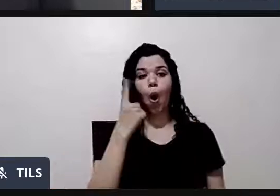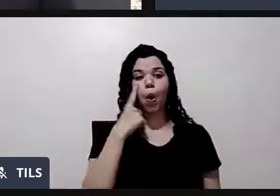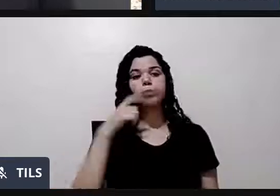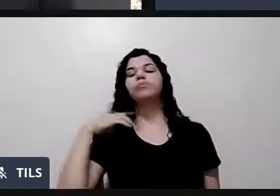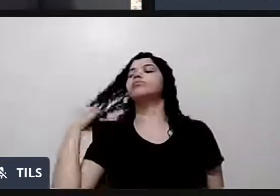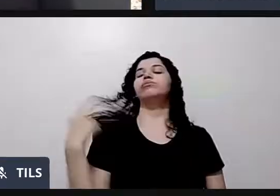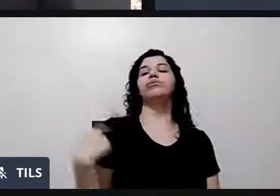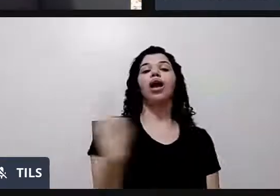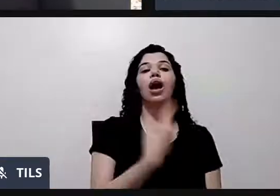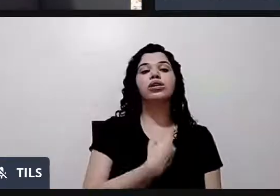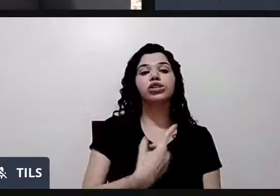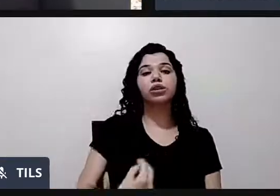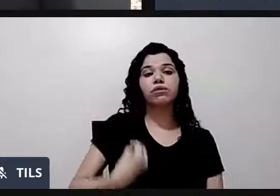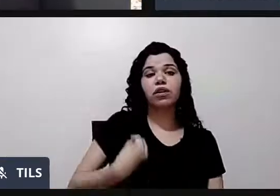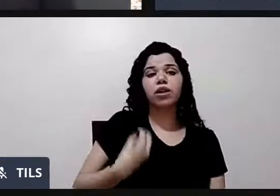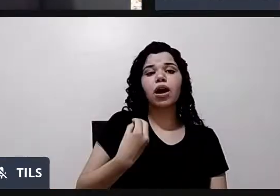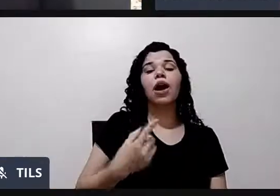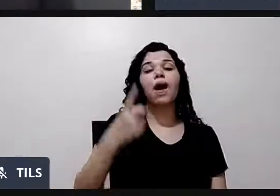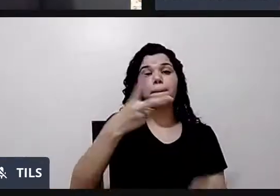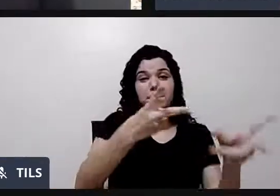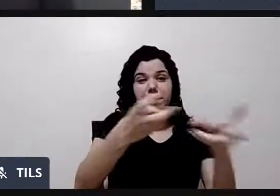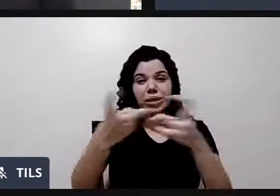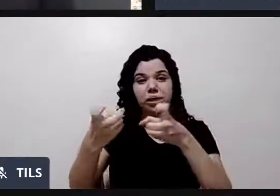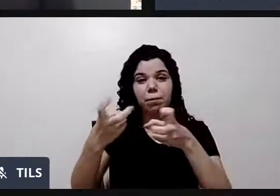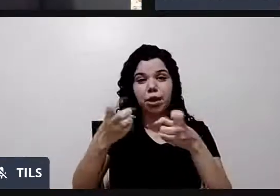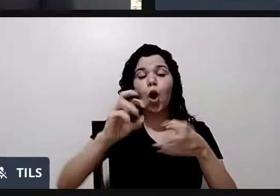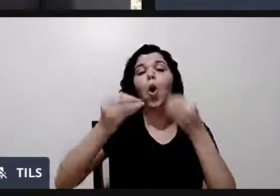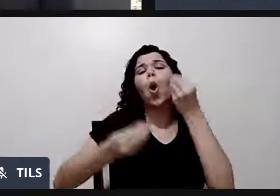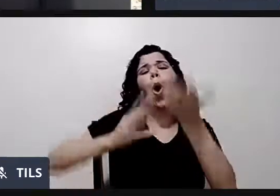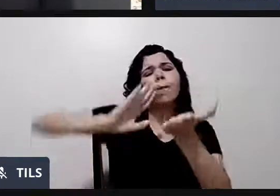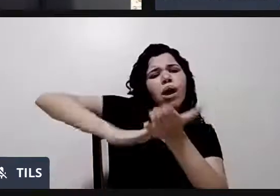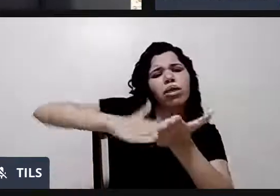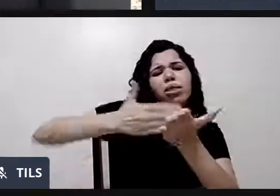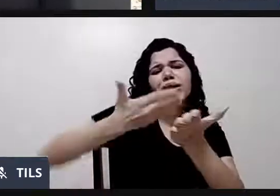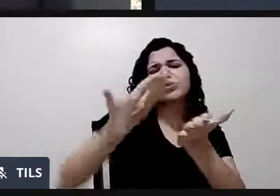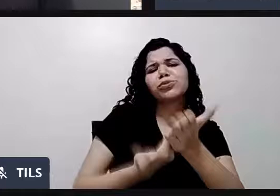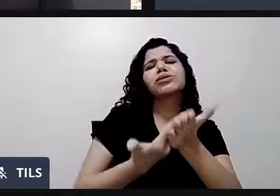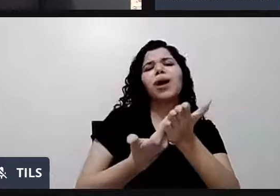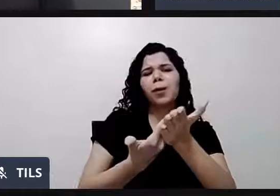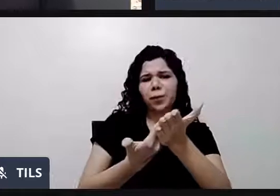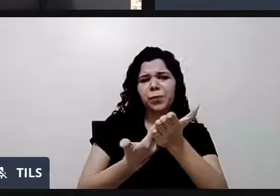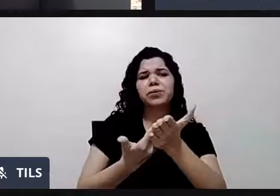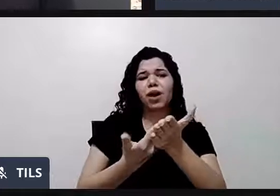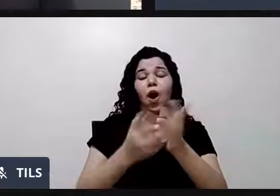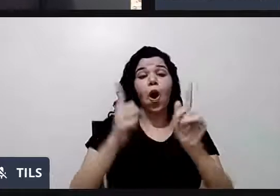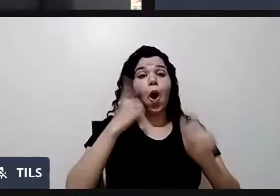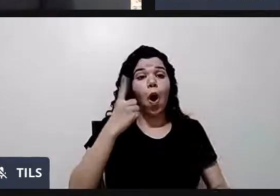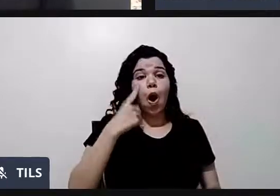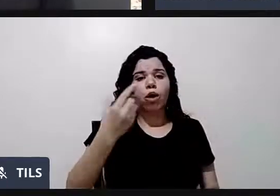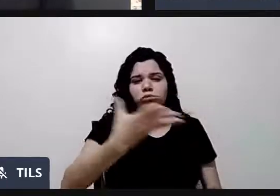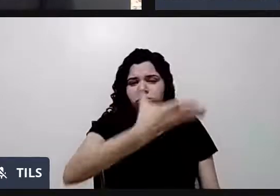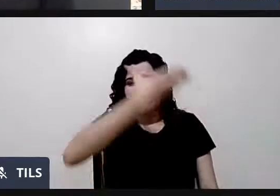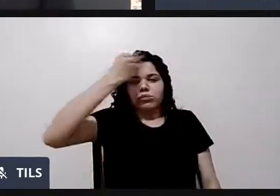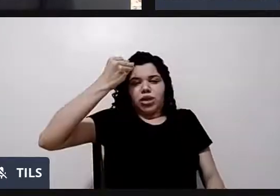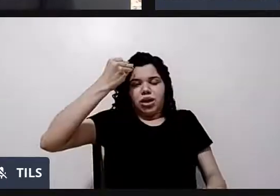como vai ser na tradução. Como a tradução é tão boa. Mas eu vou esquecer que ela existe. E vou falar mais